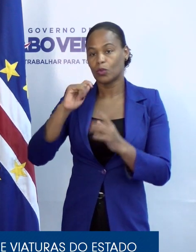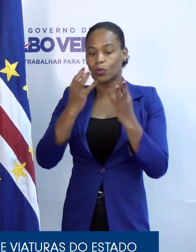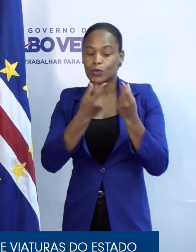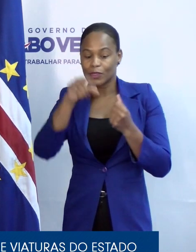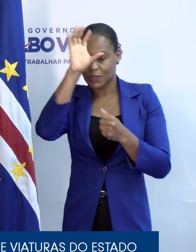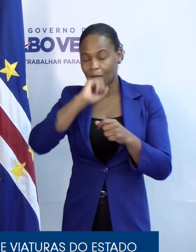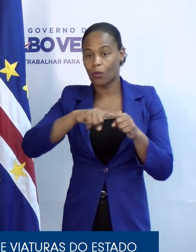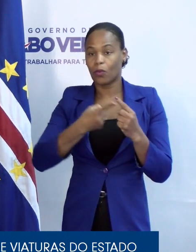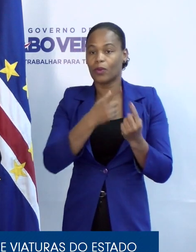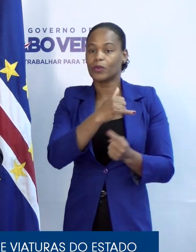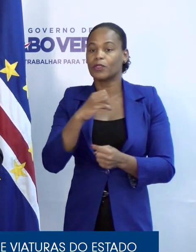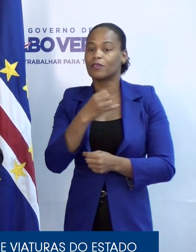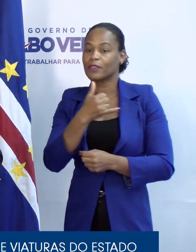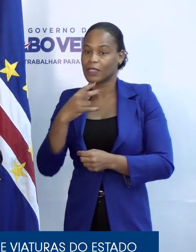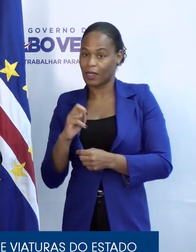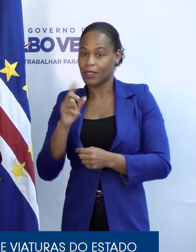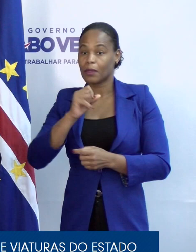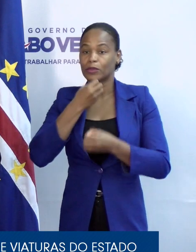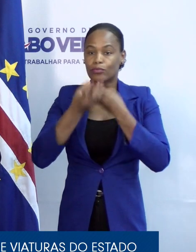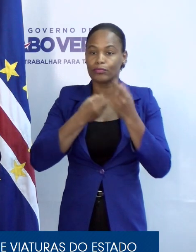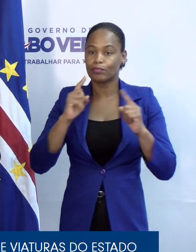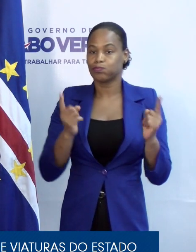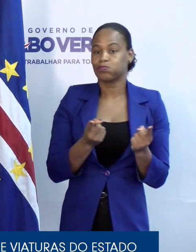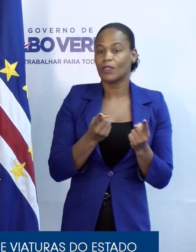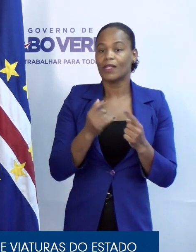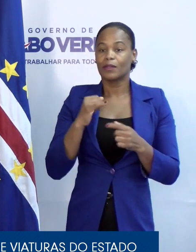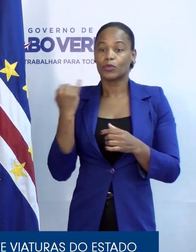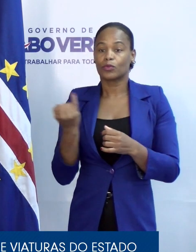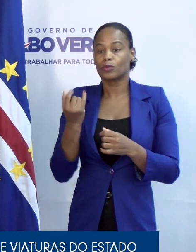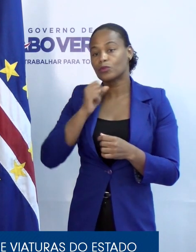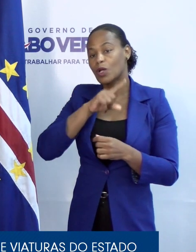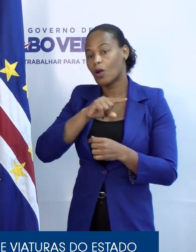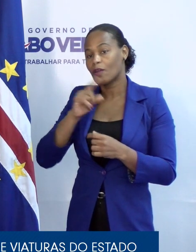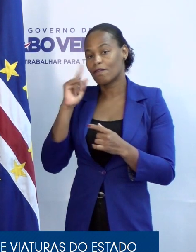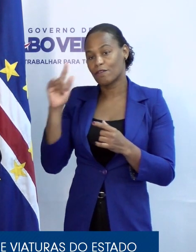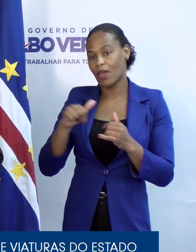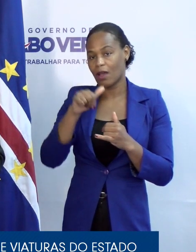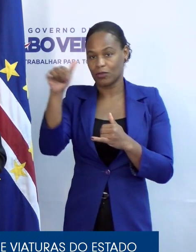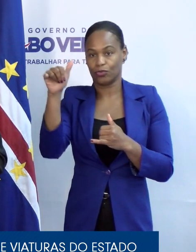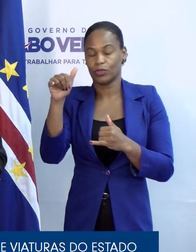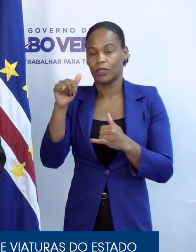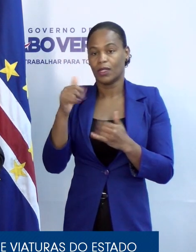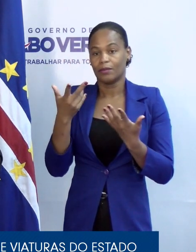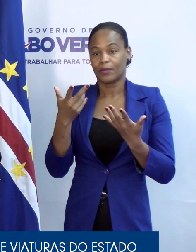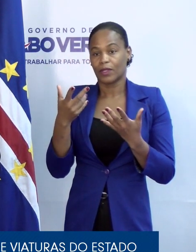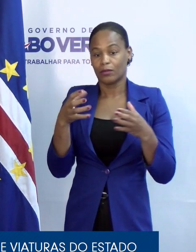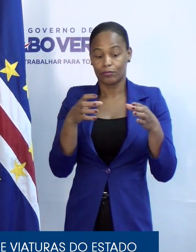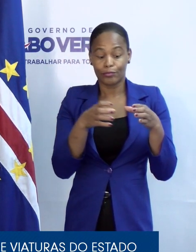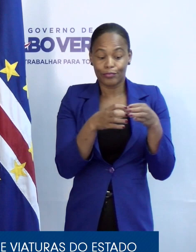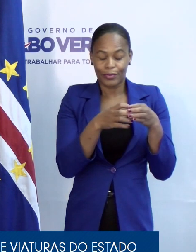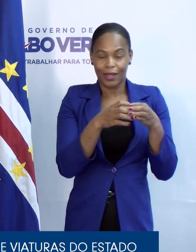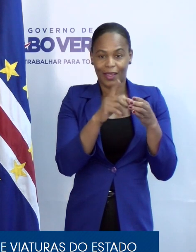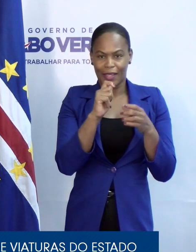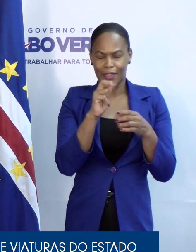define e restringe as entidades que podem viajar em classe executiva.